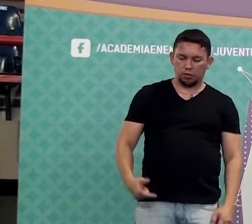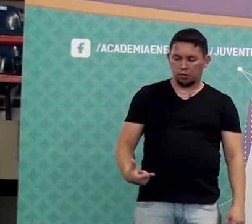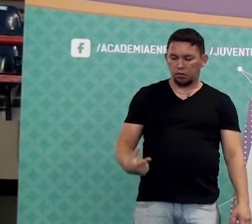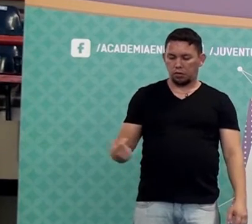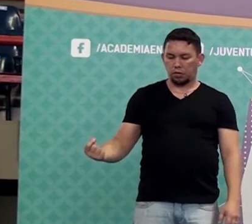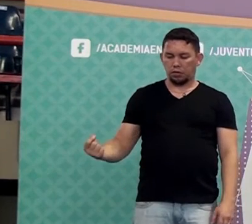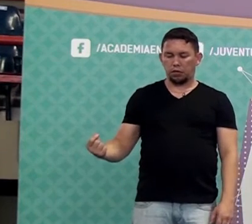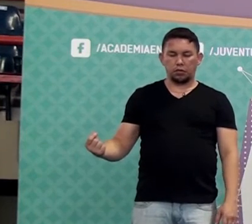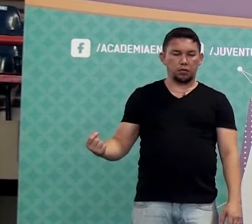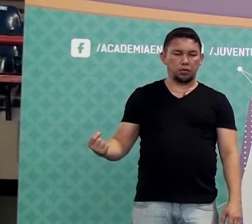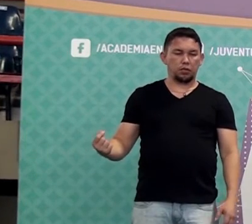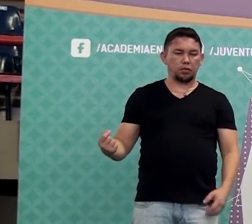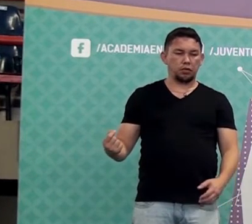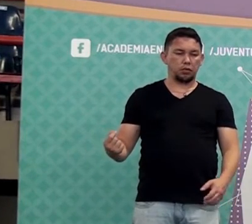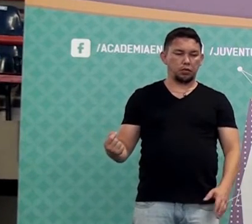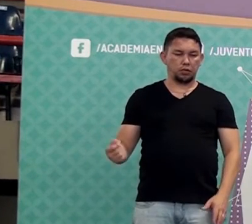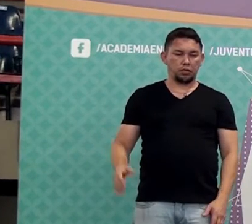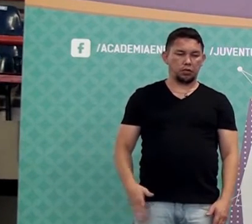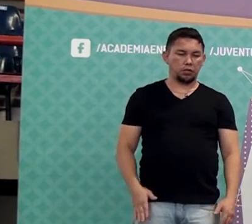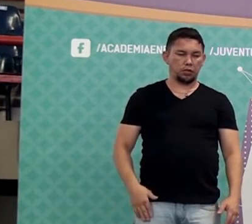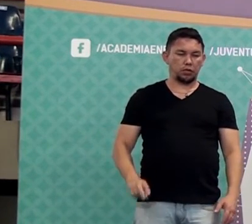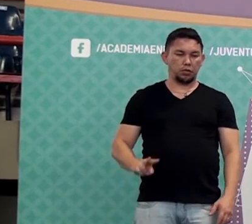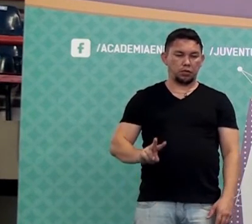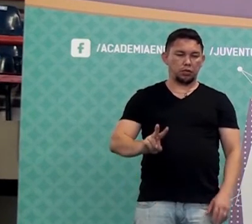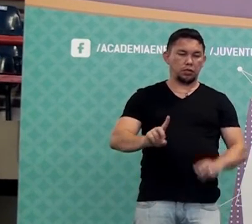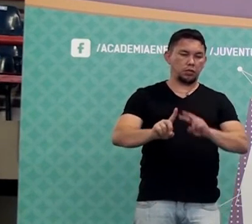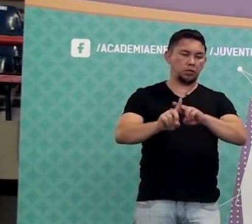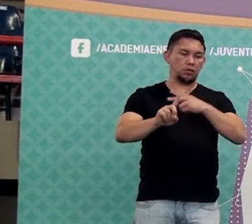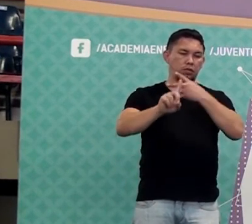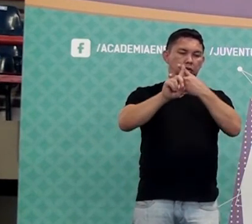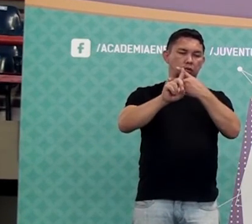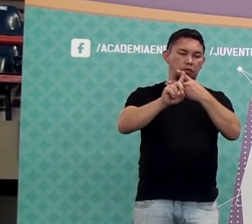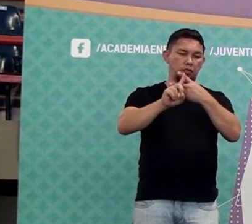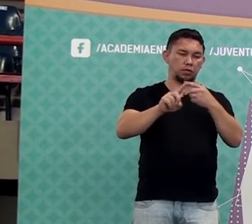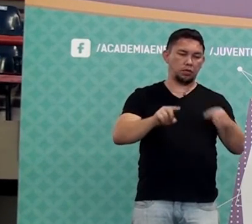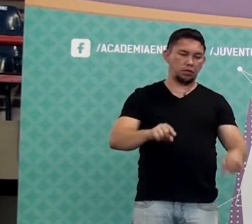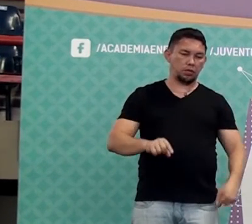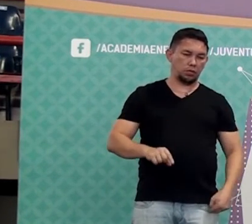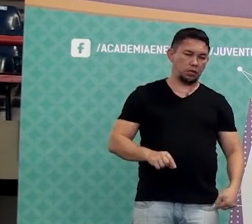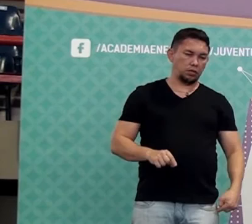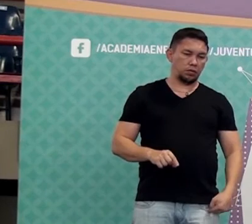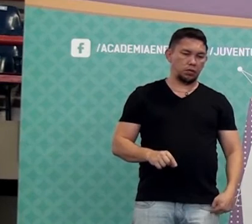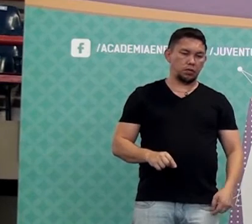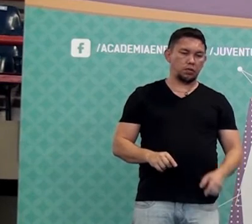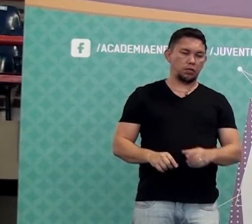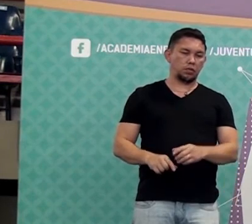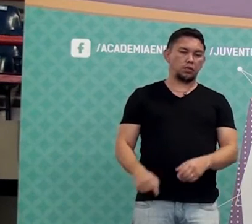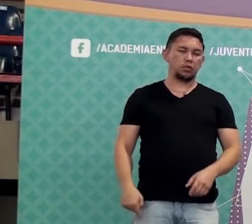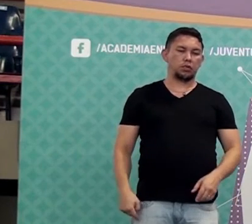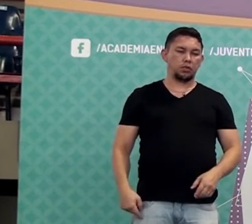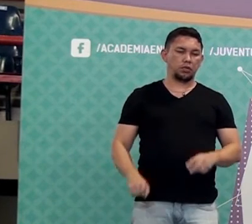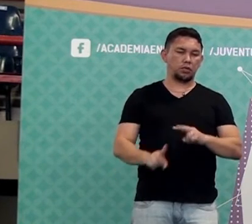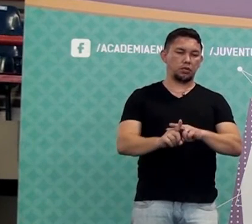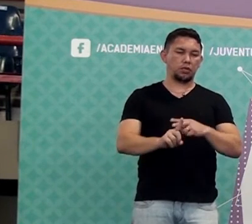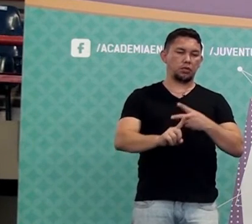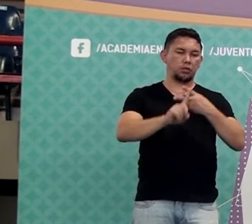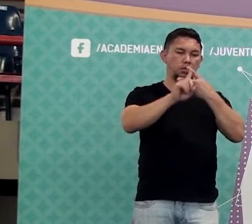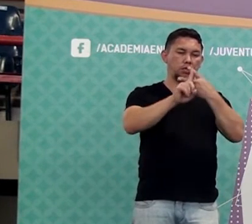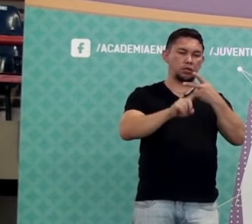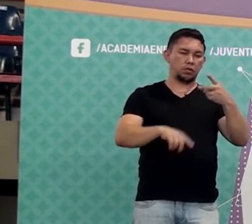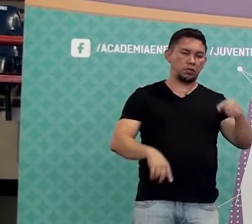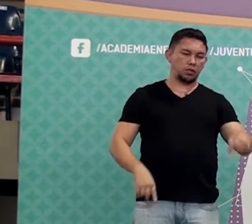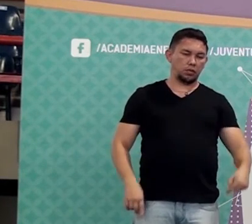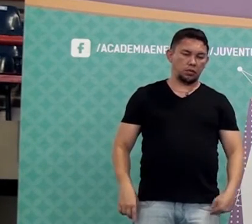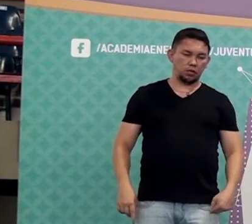200%. Então, esse é 200% desse. Ou então, esse aumentou